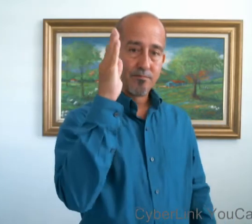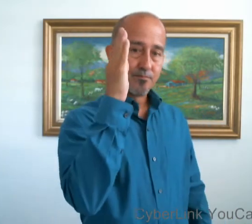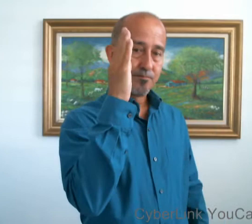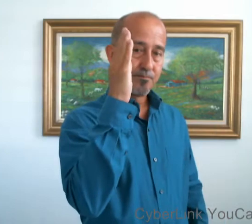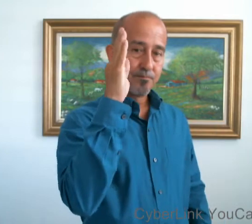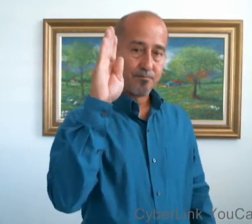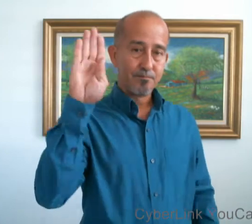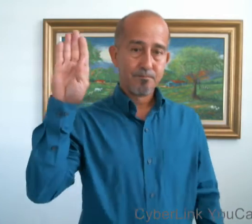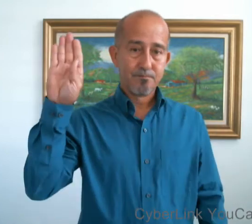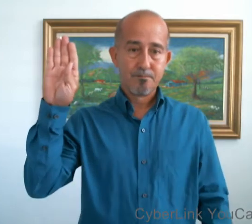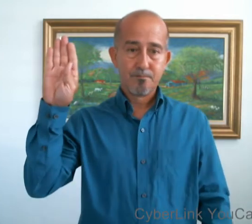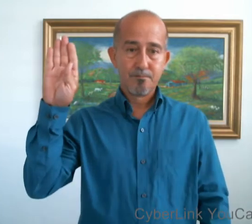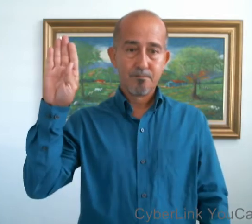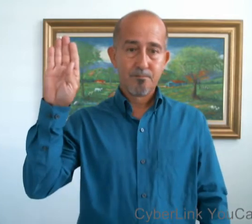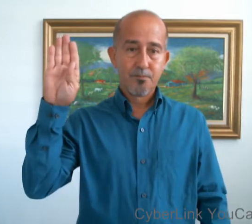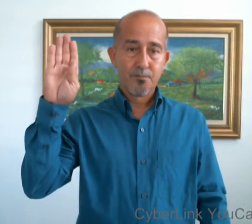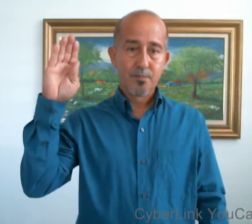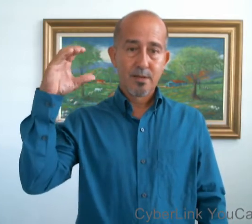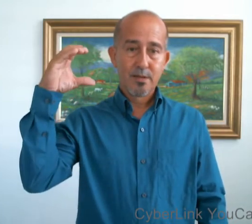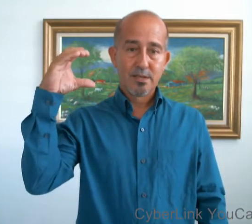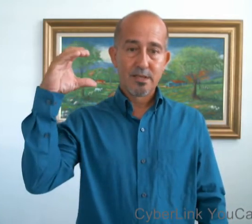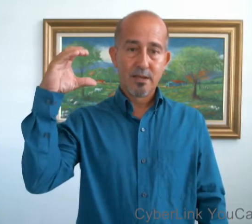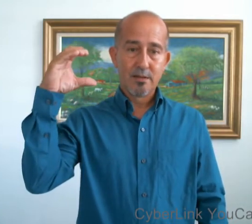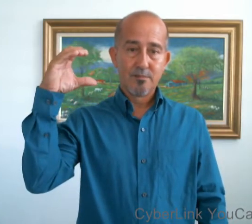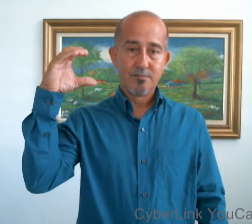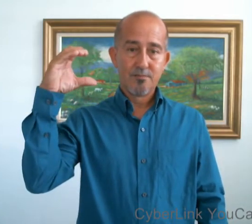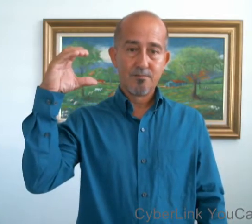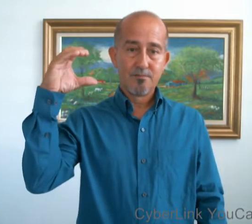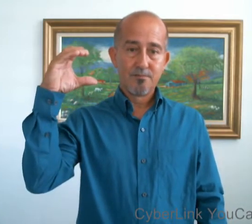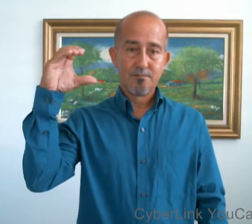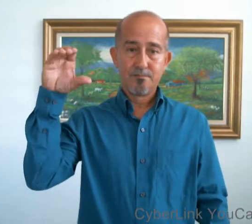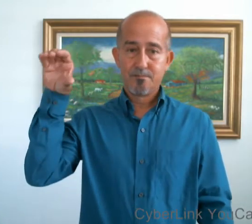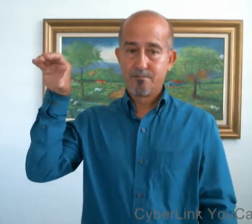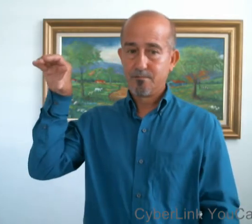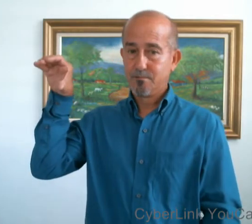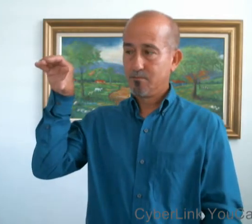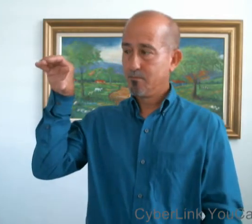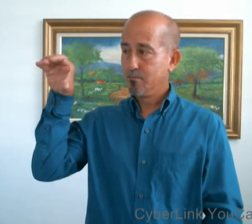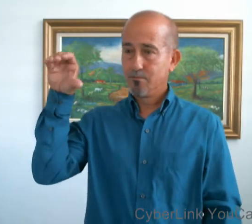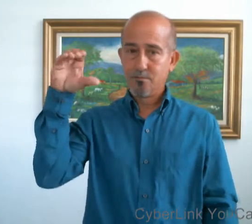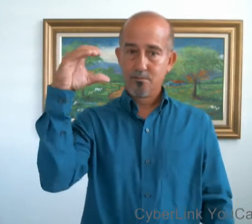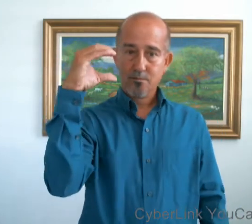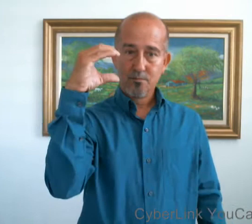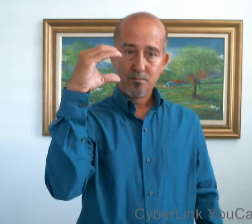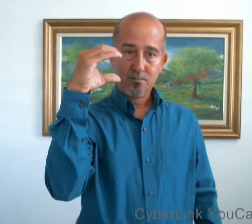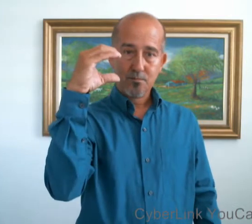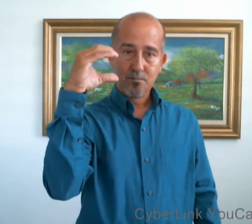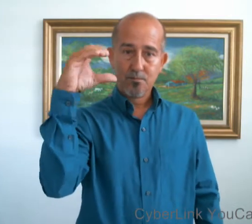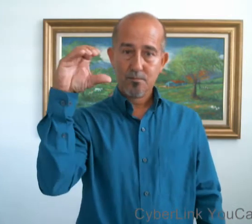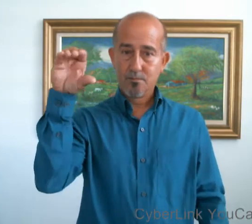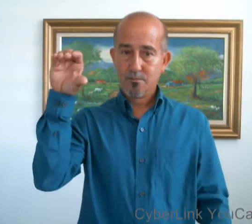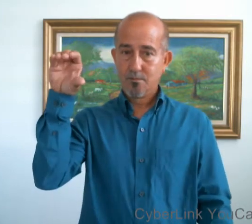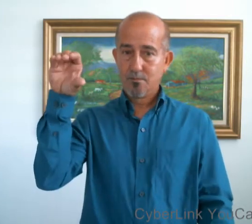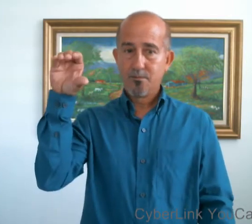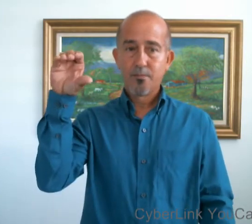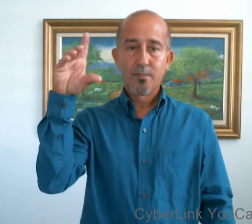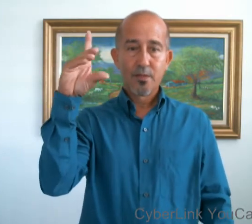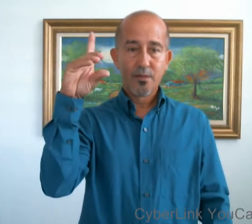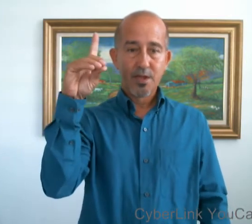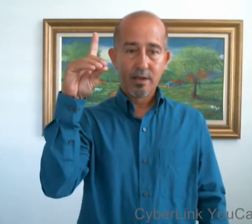C, D,